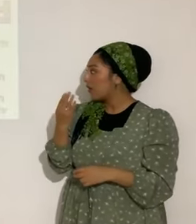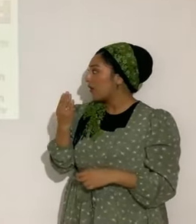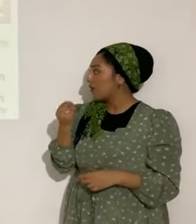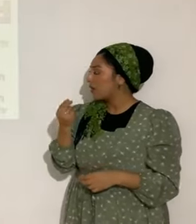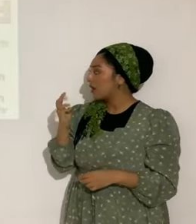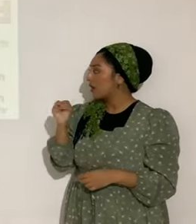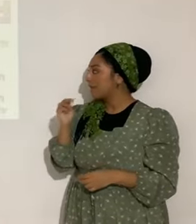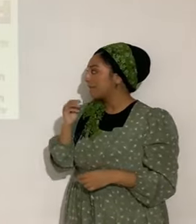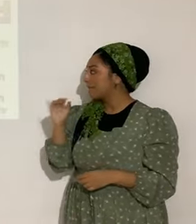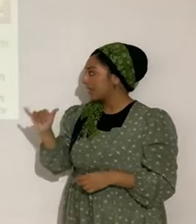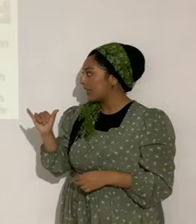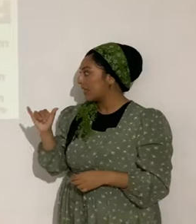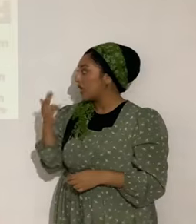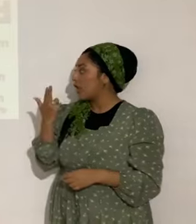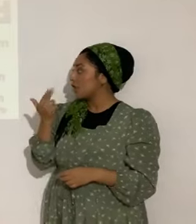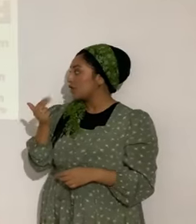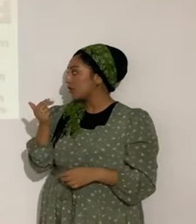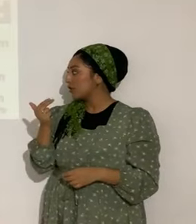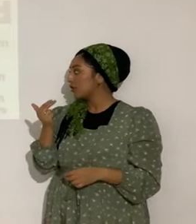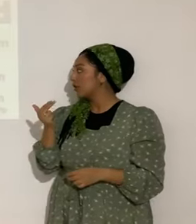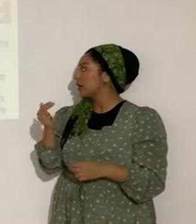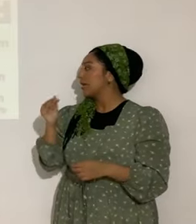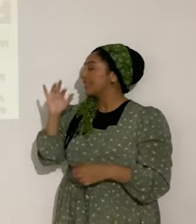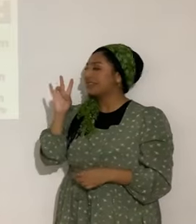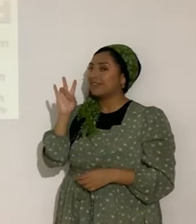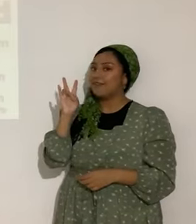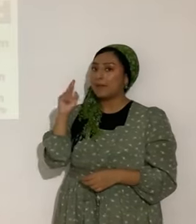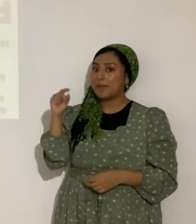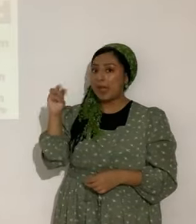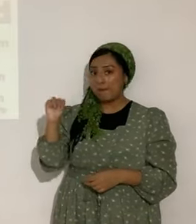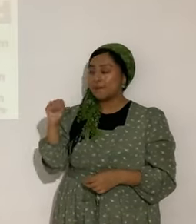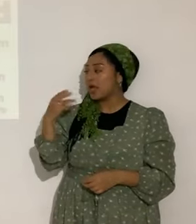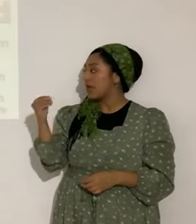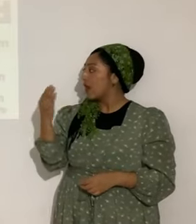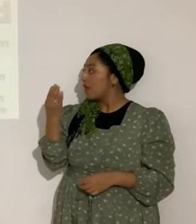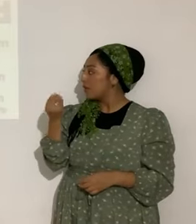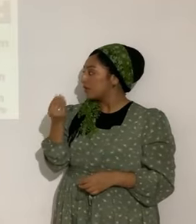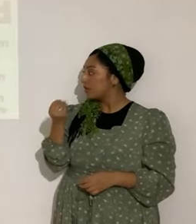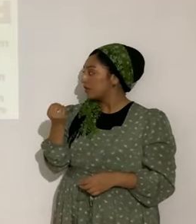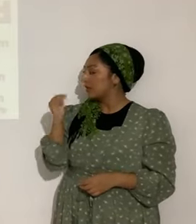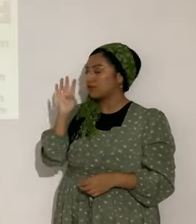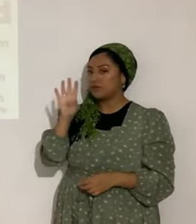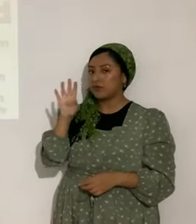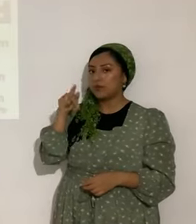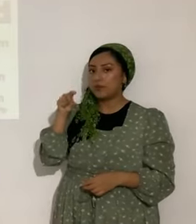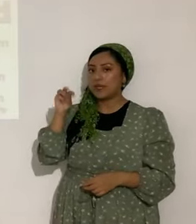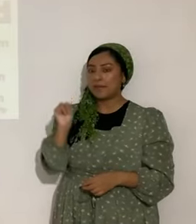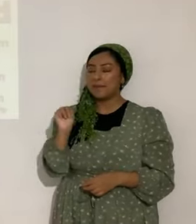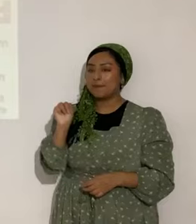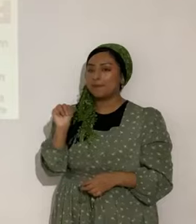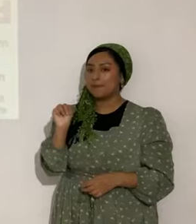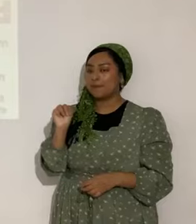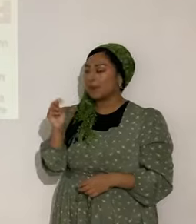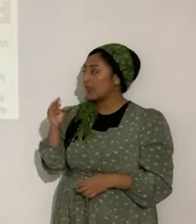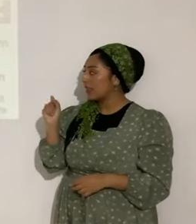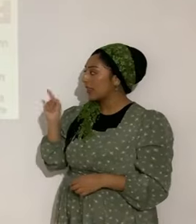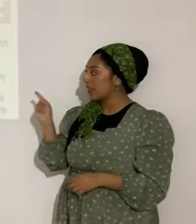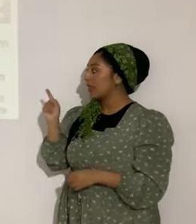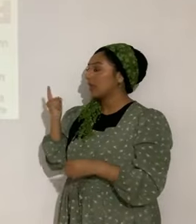de mayo. El 13 de mayo nos vamos a reunir 7 de la noche y el 14 de mayo a las 4 de la tarde. Y ese día les